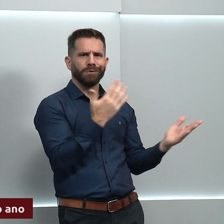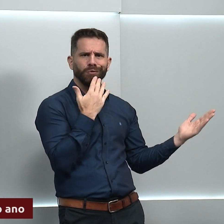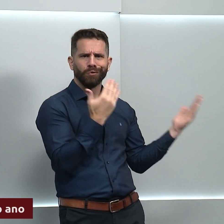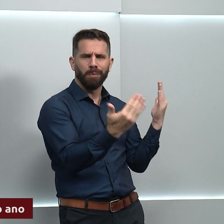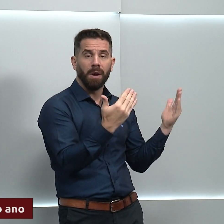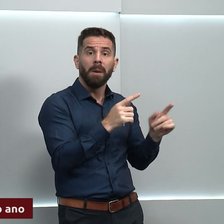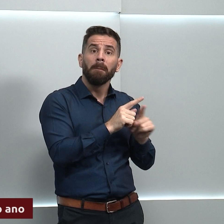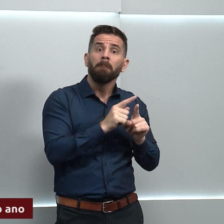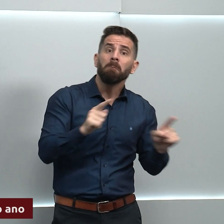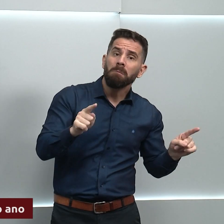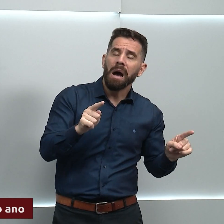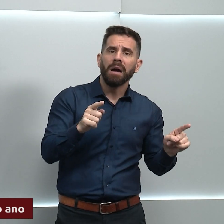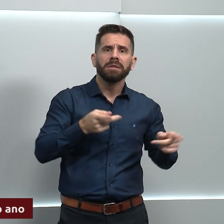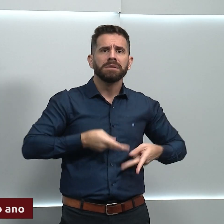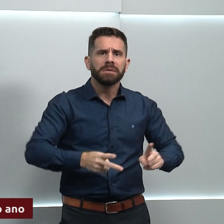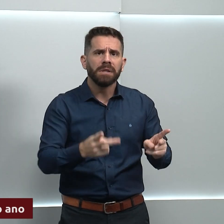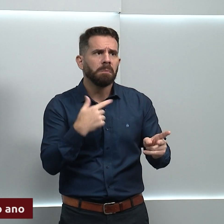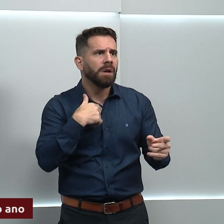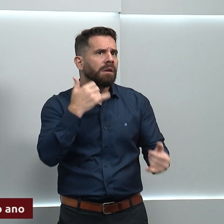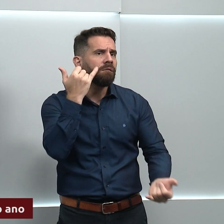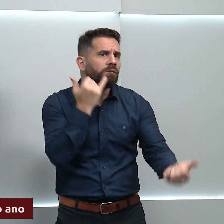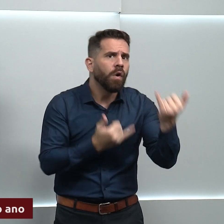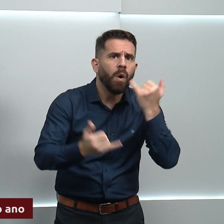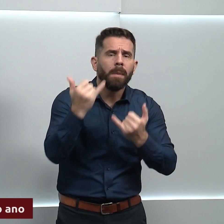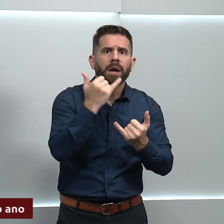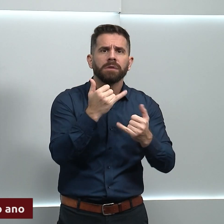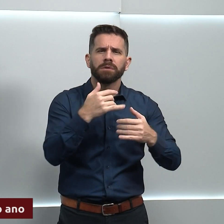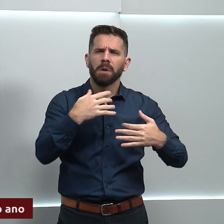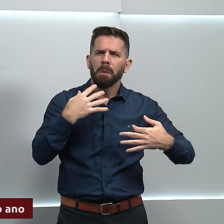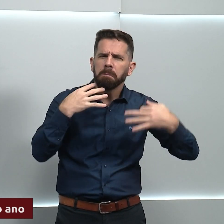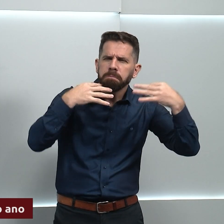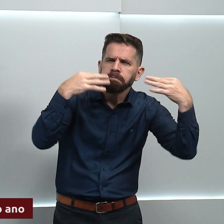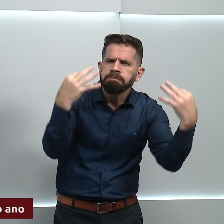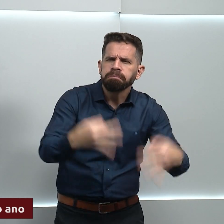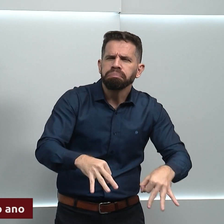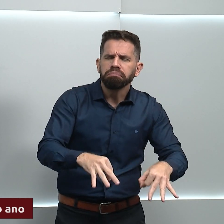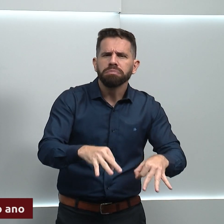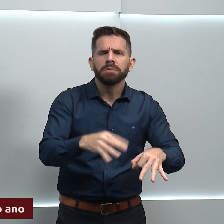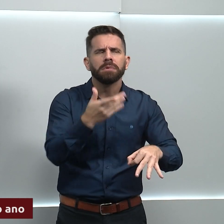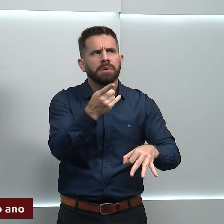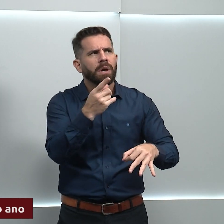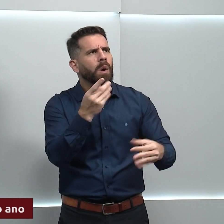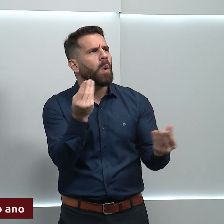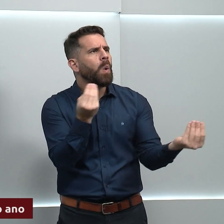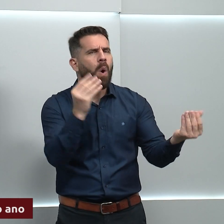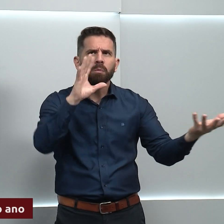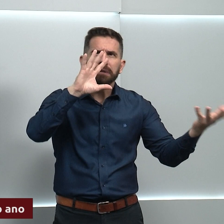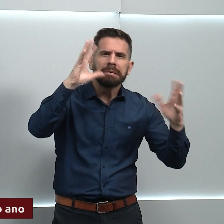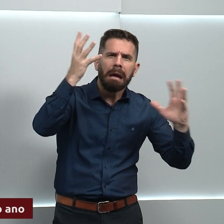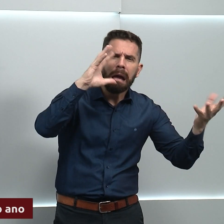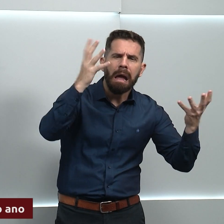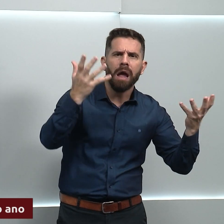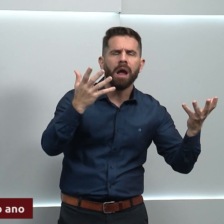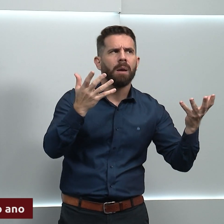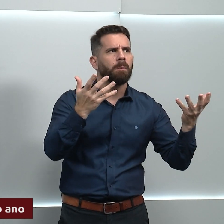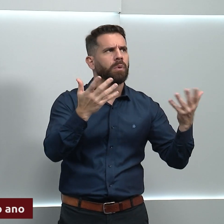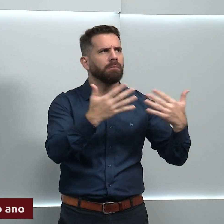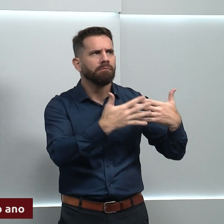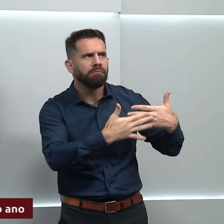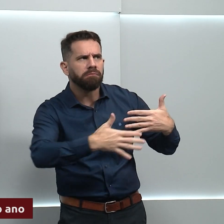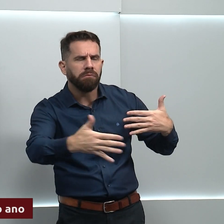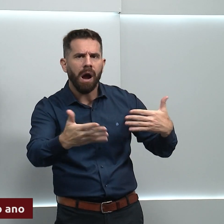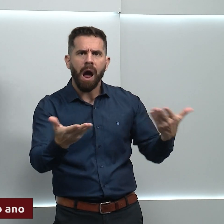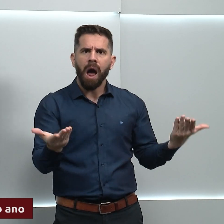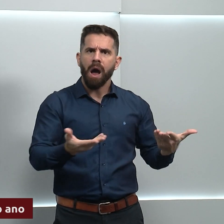de estar buscando informações, informações, sim, mais corretas, de como vai se comportar as condições do tempo e do